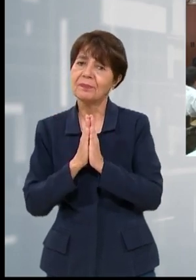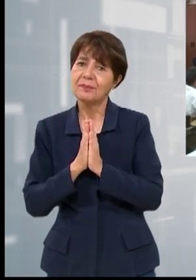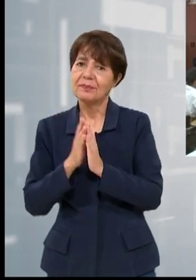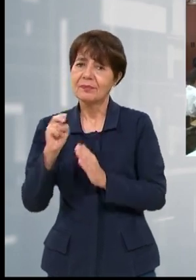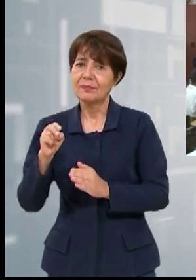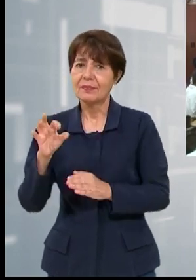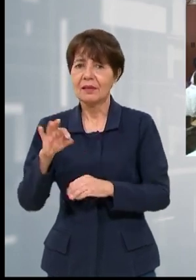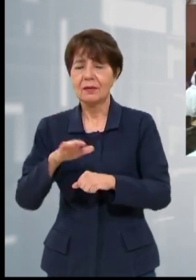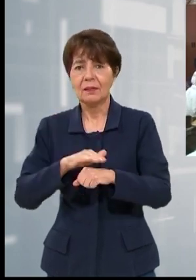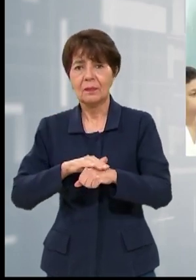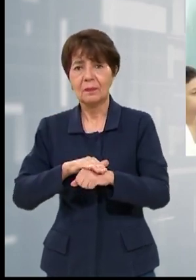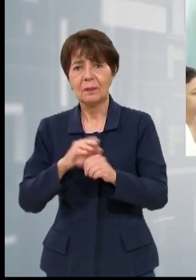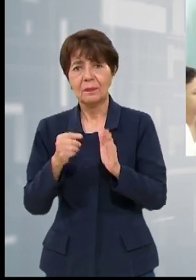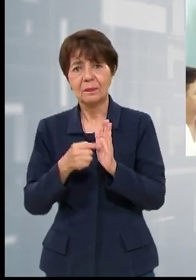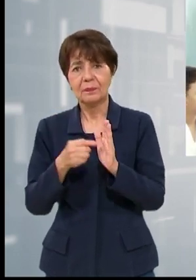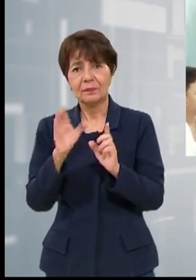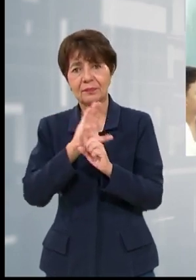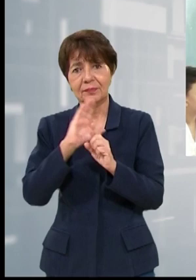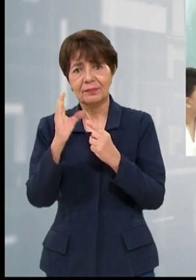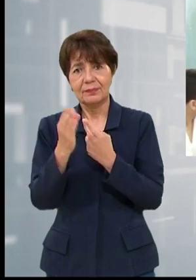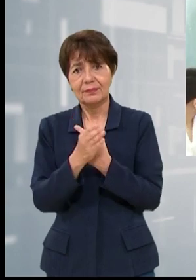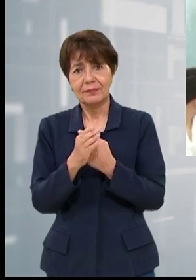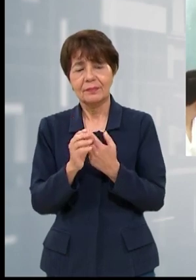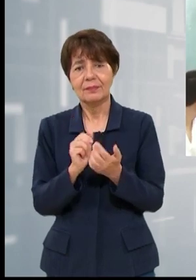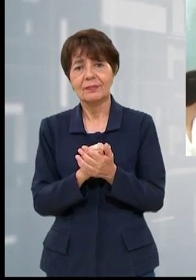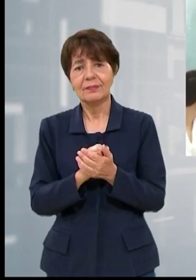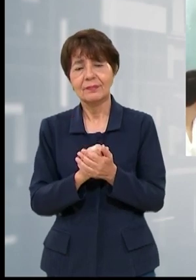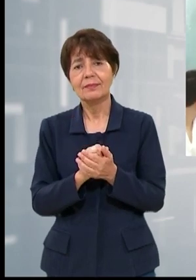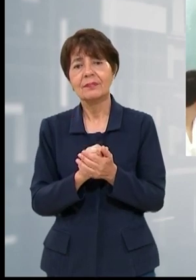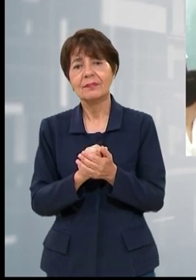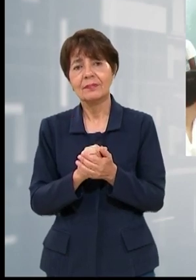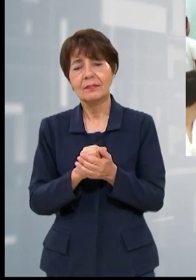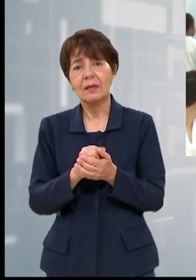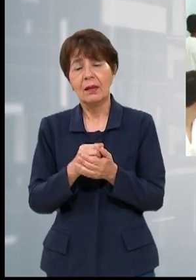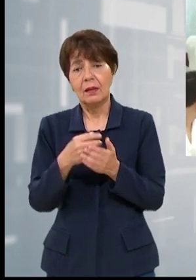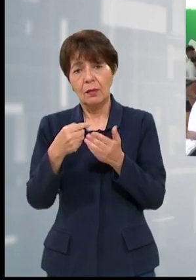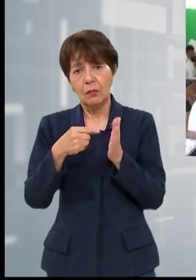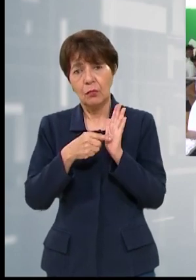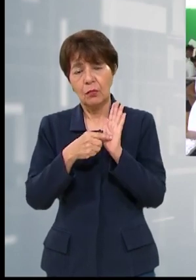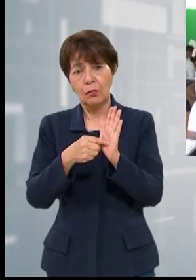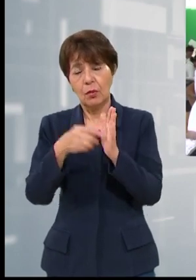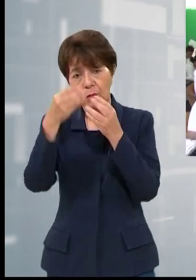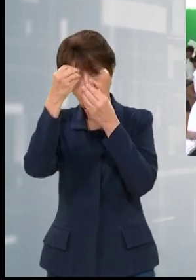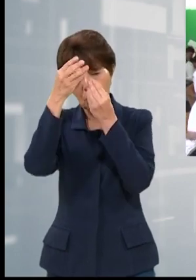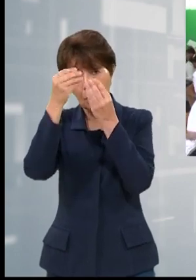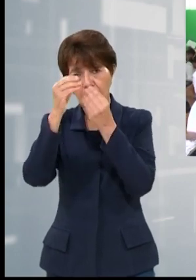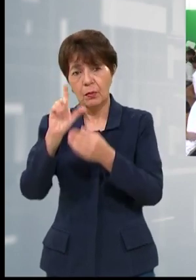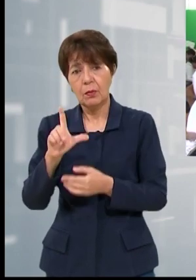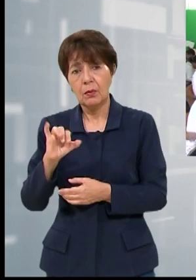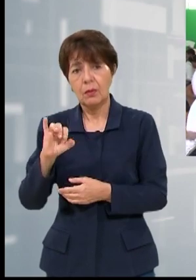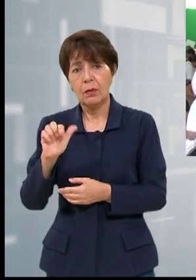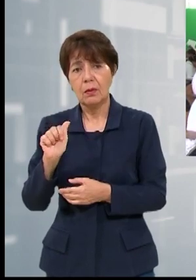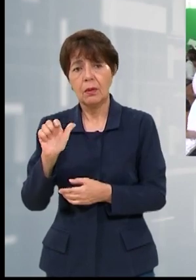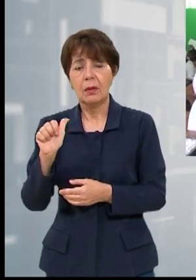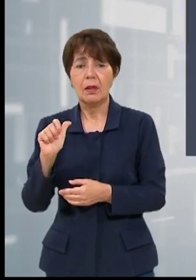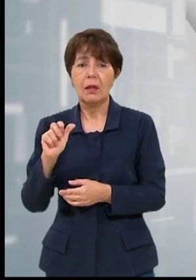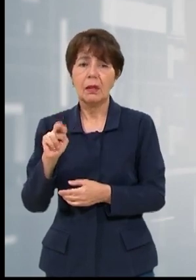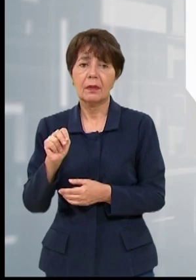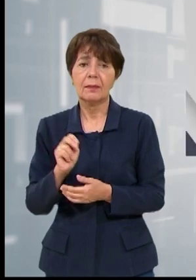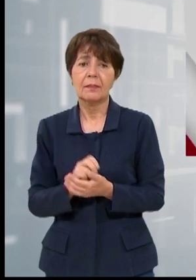Notifides le invitamos a fomentar una cultura de paz. Con imágenes de Ludin Durón, les informó Lilian Flores.